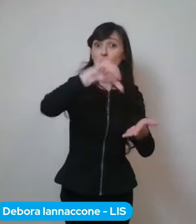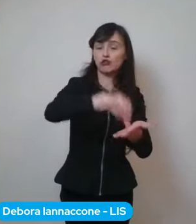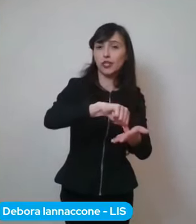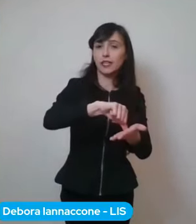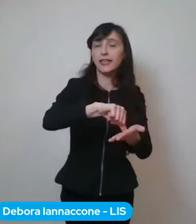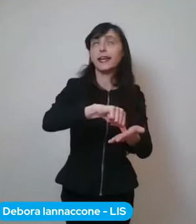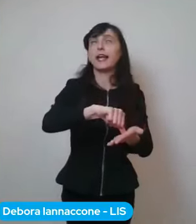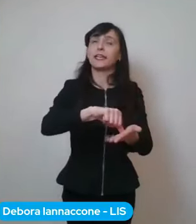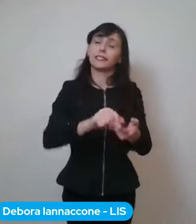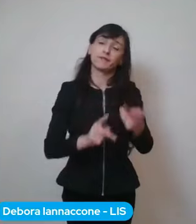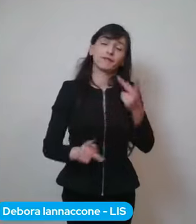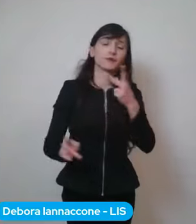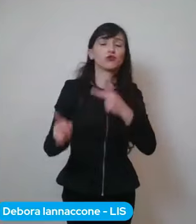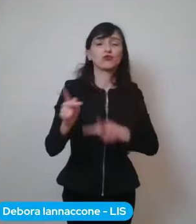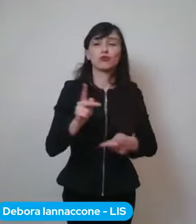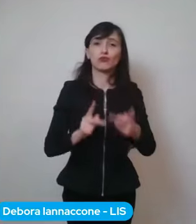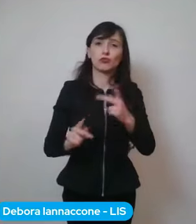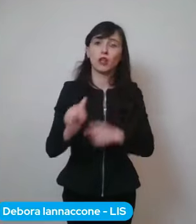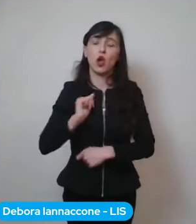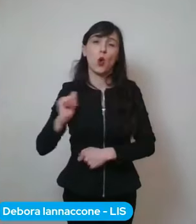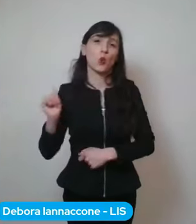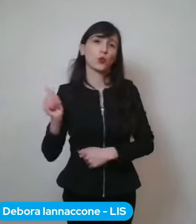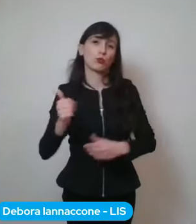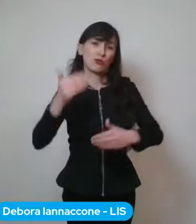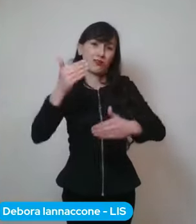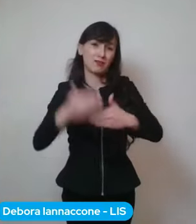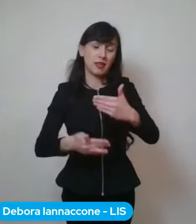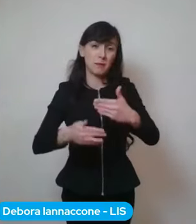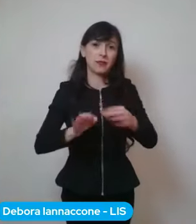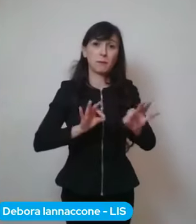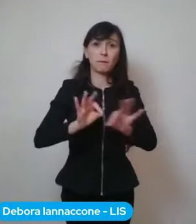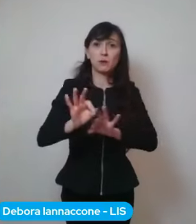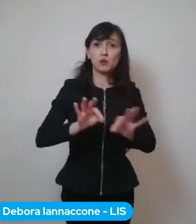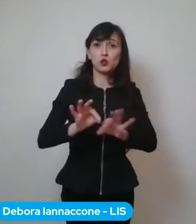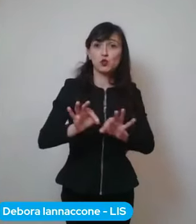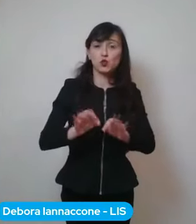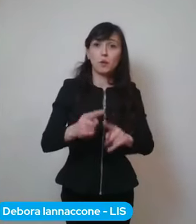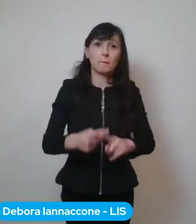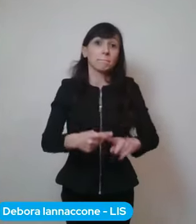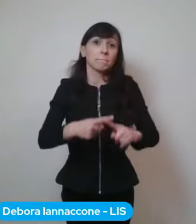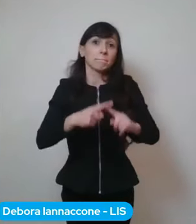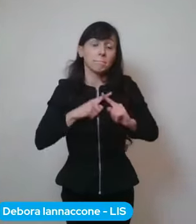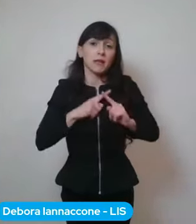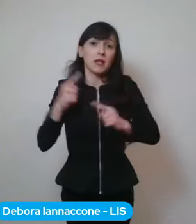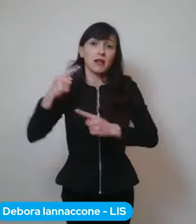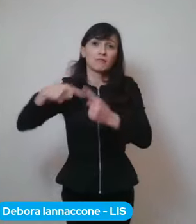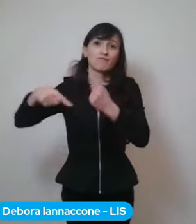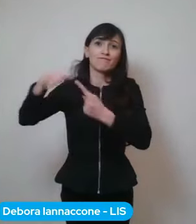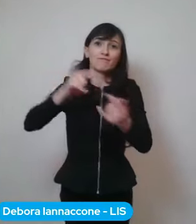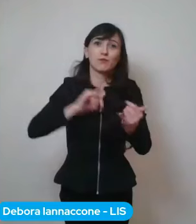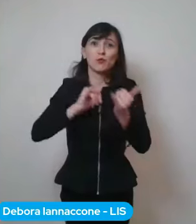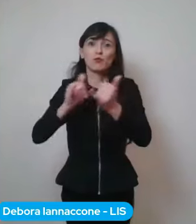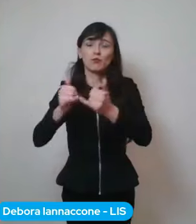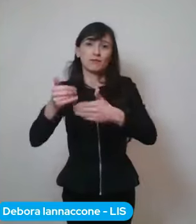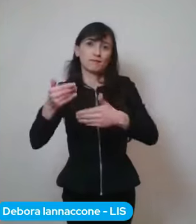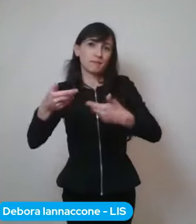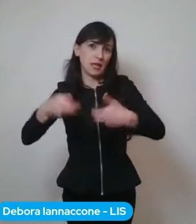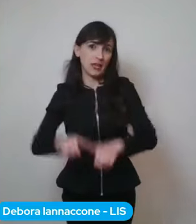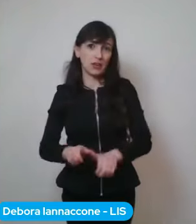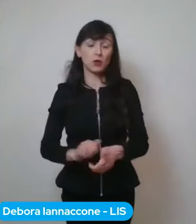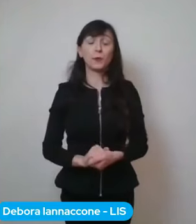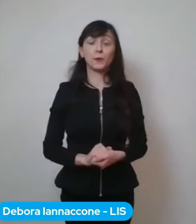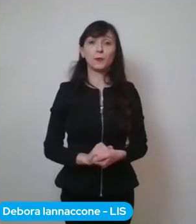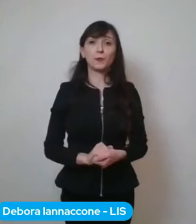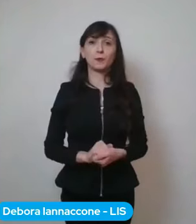sacrificarsi di limitare al massimo di spostamenti e i bar ehm per esempio chiudono